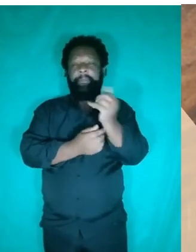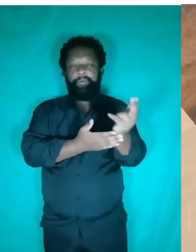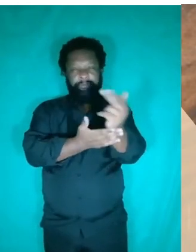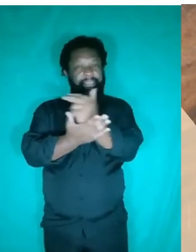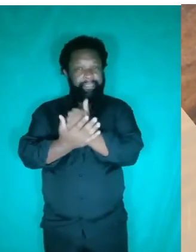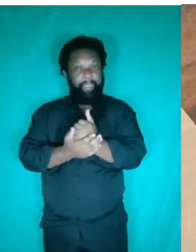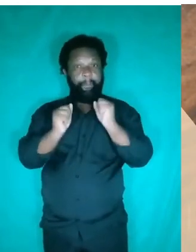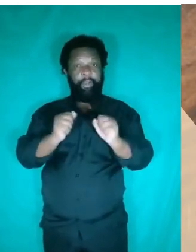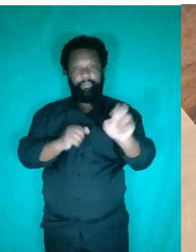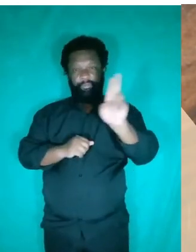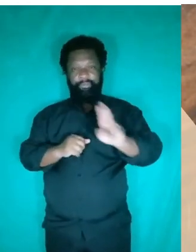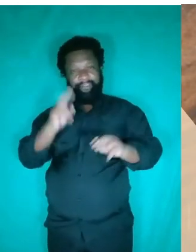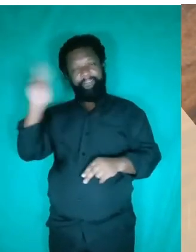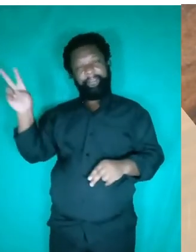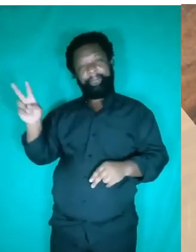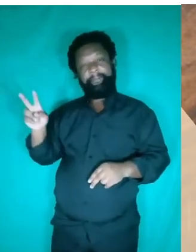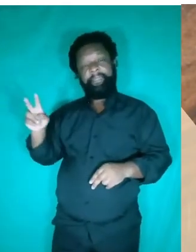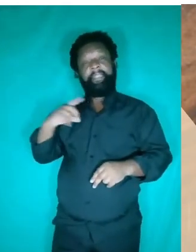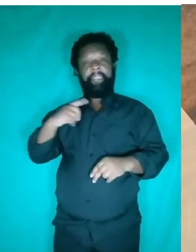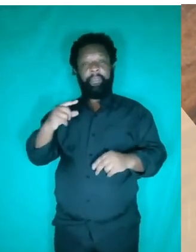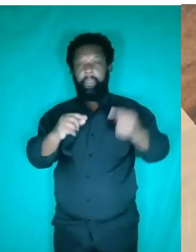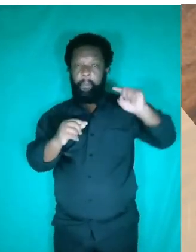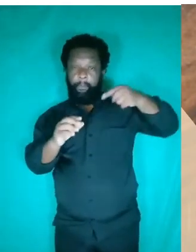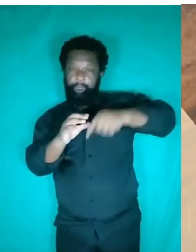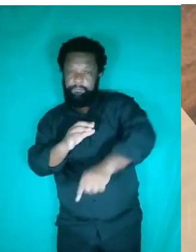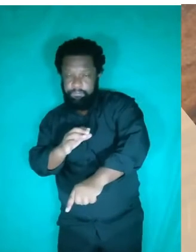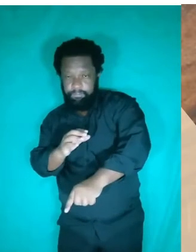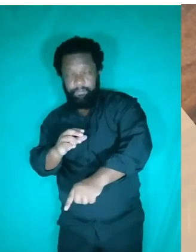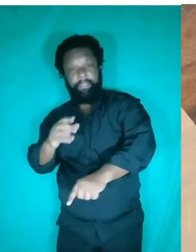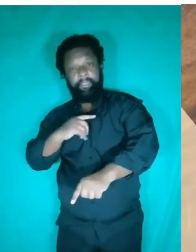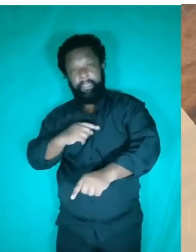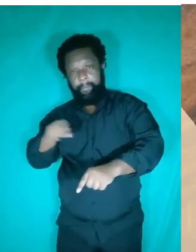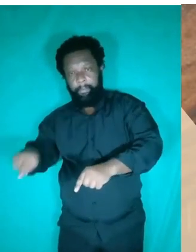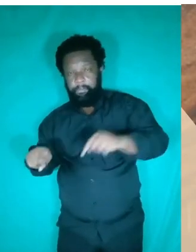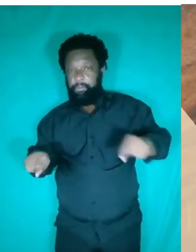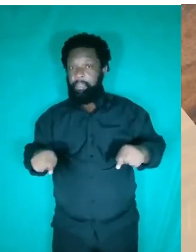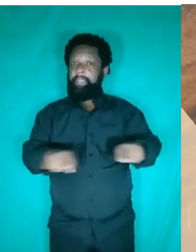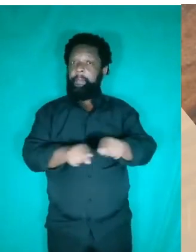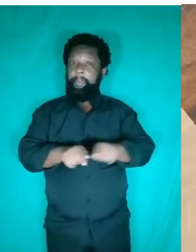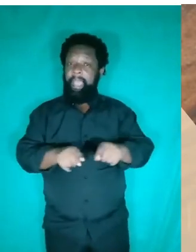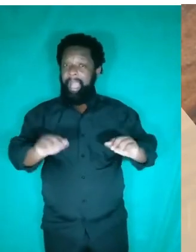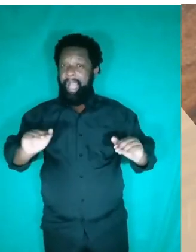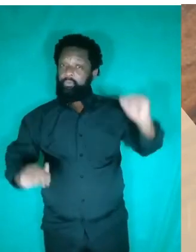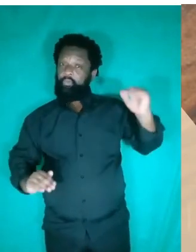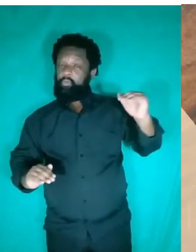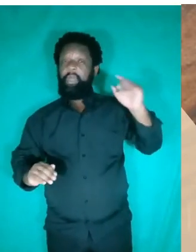Você tem aqui, em profundidade, você tem dois pontos. A diferença de altura entre esses dois pontos é